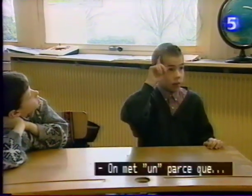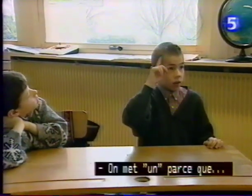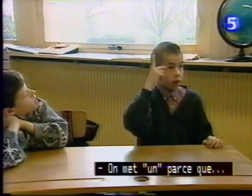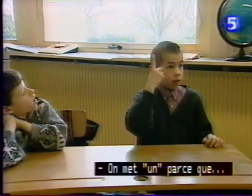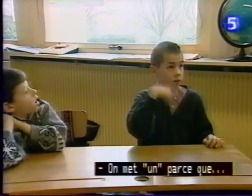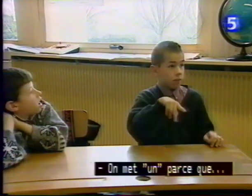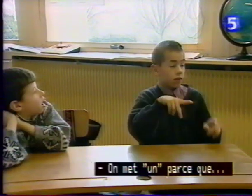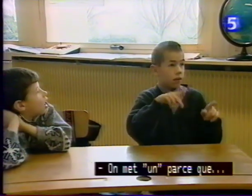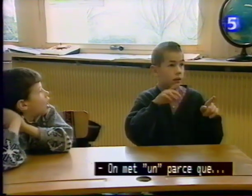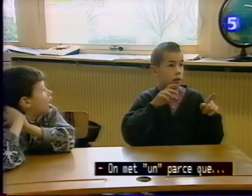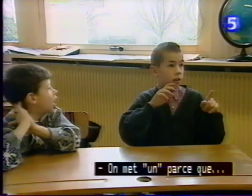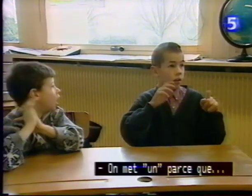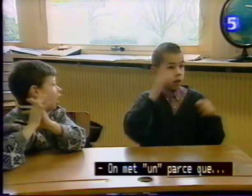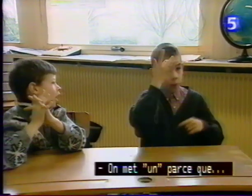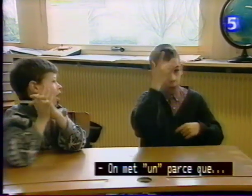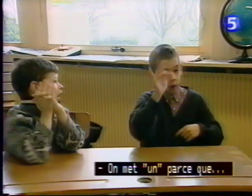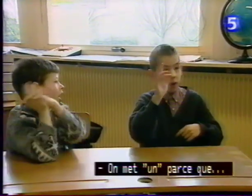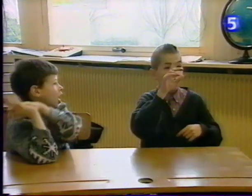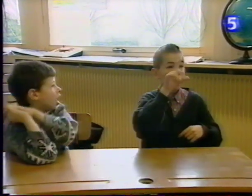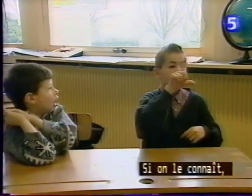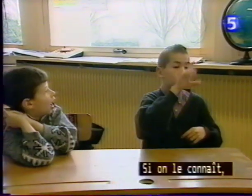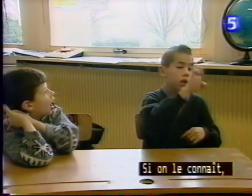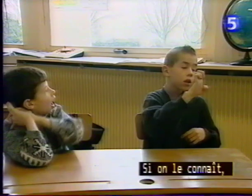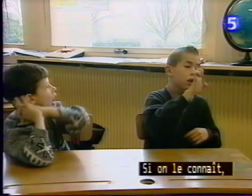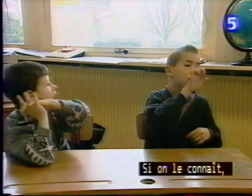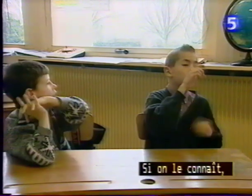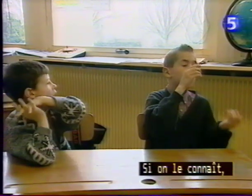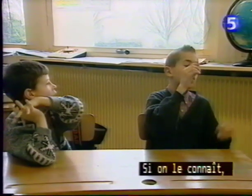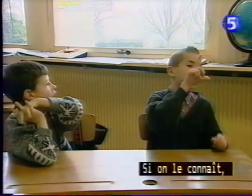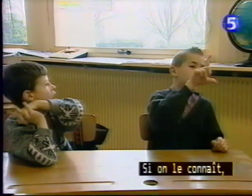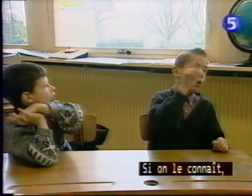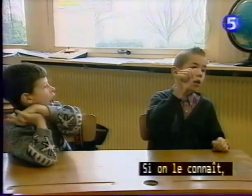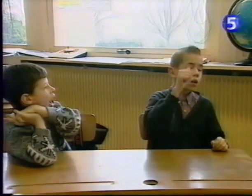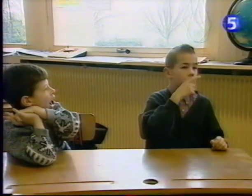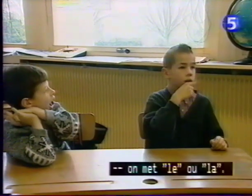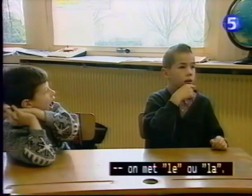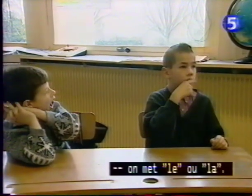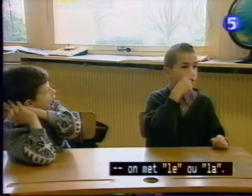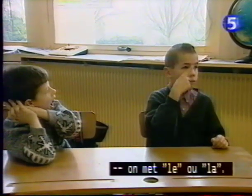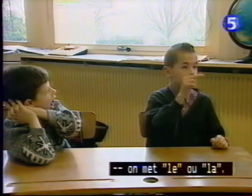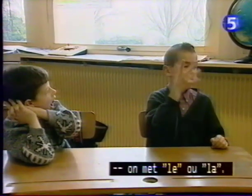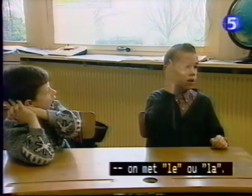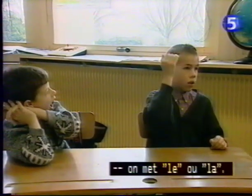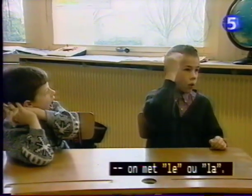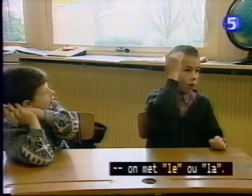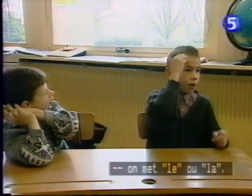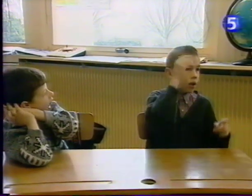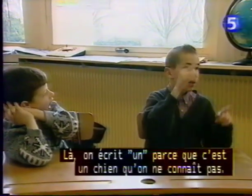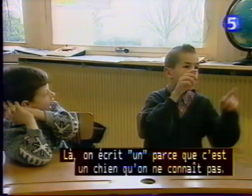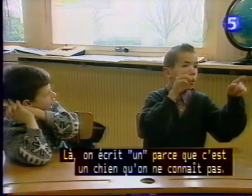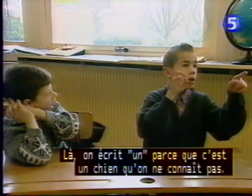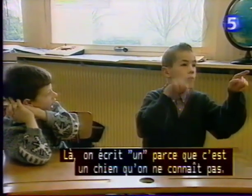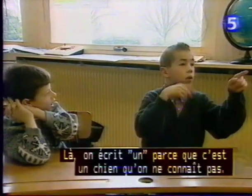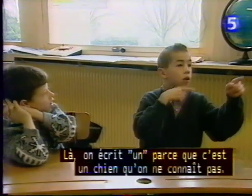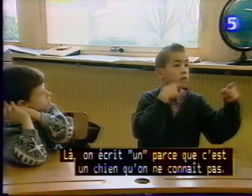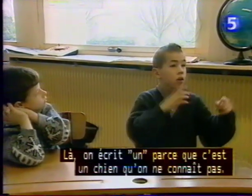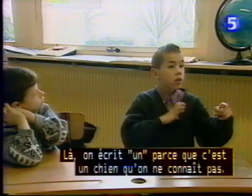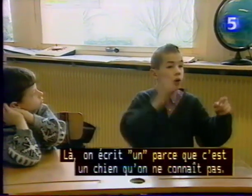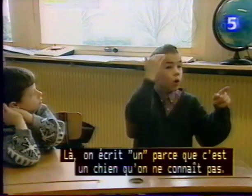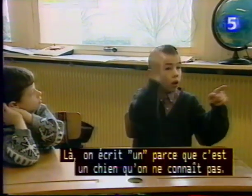On met un parce que, parce que, si on le connaît, on met le ou là. Mais là, on écrit un parce que c'est un chien qu'on